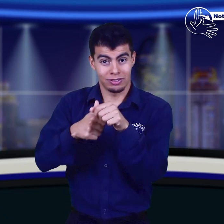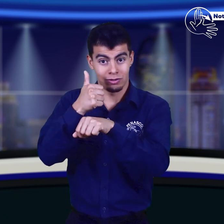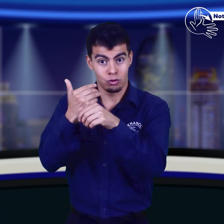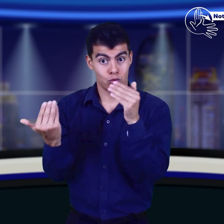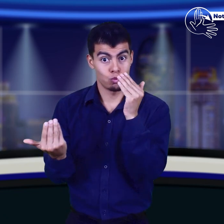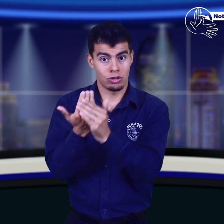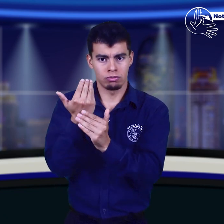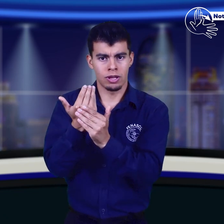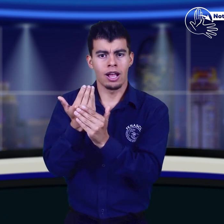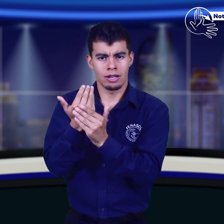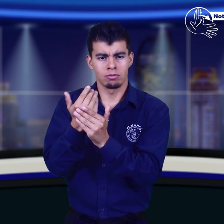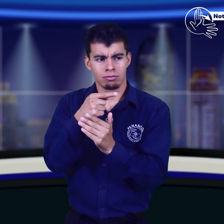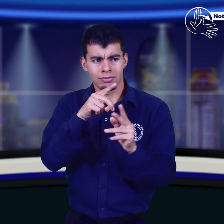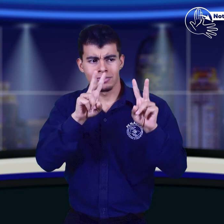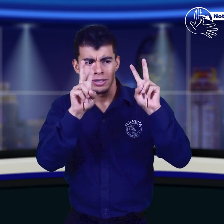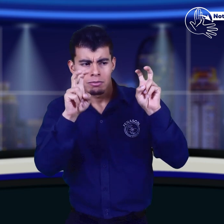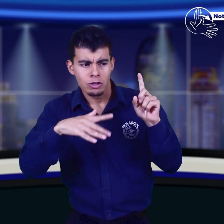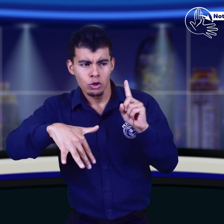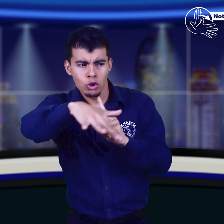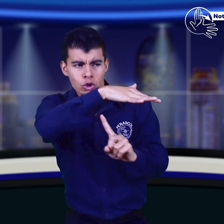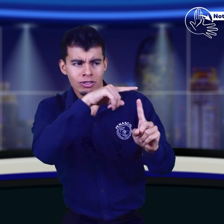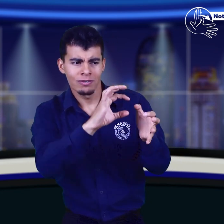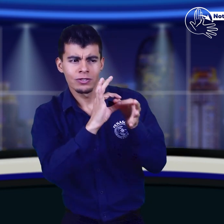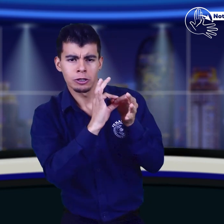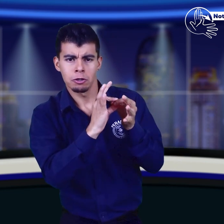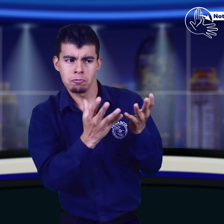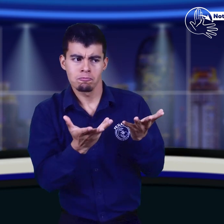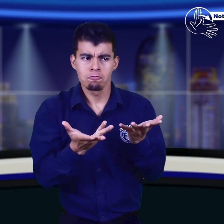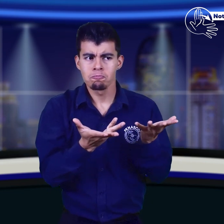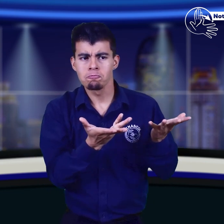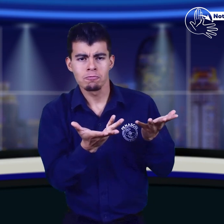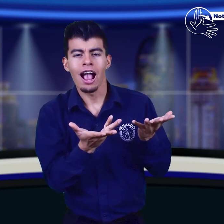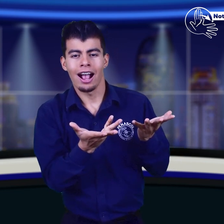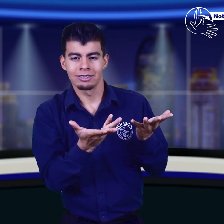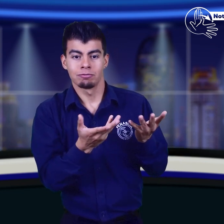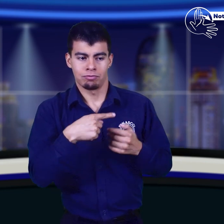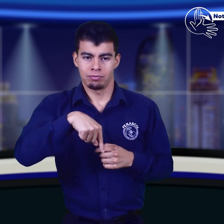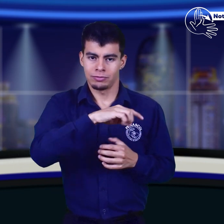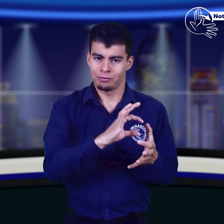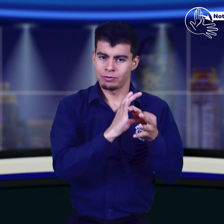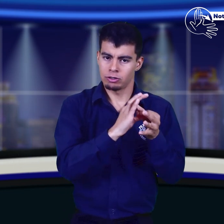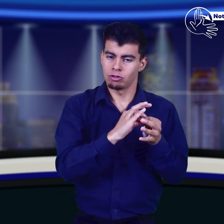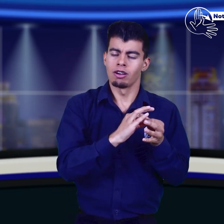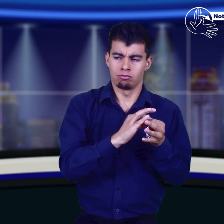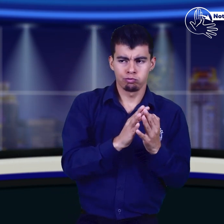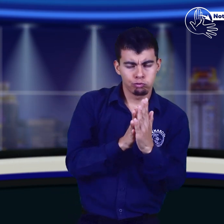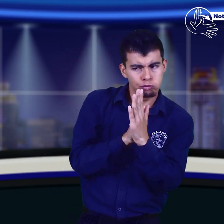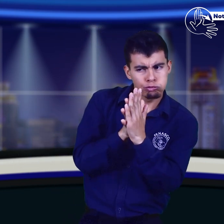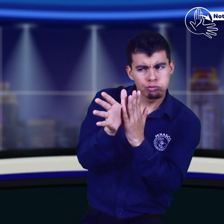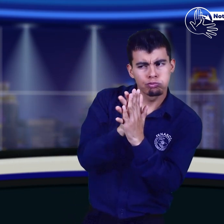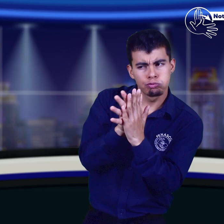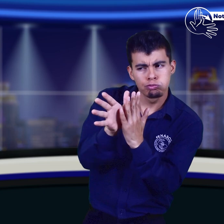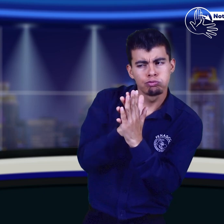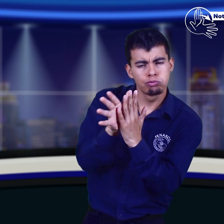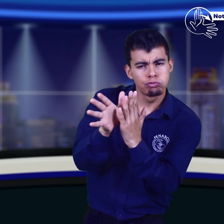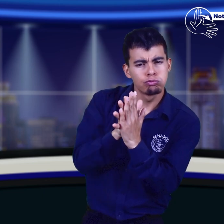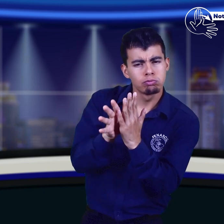sobre diversos aspectos a tener en cuenta, como el objetivo de la